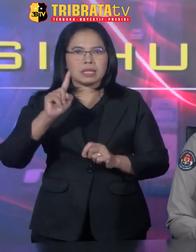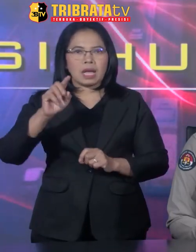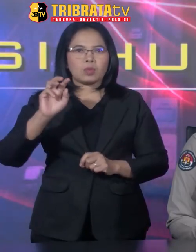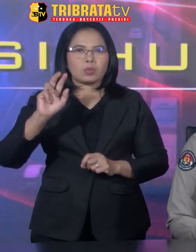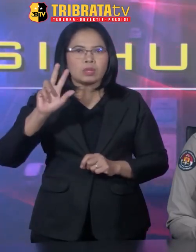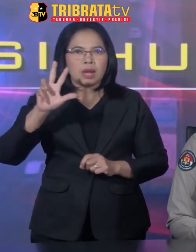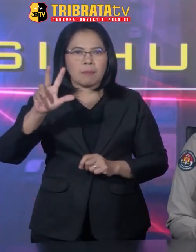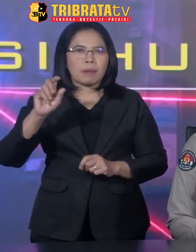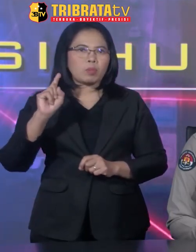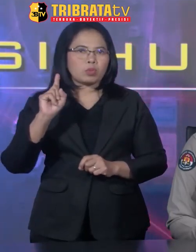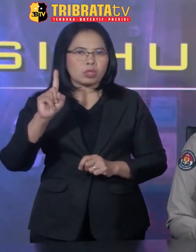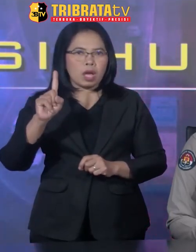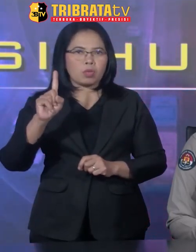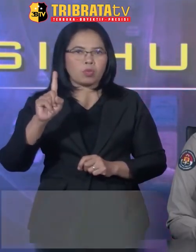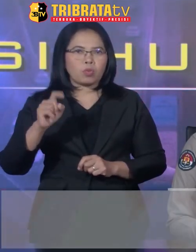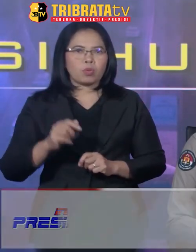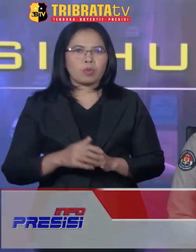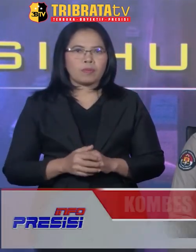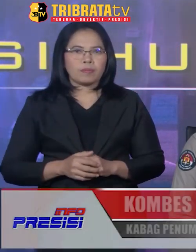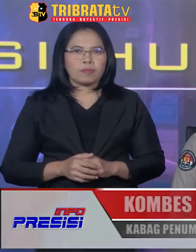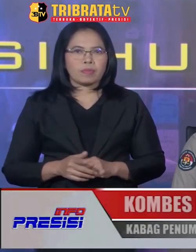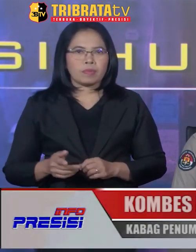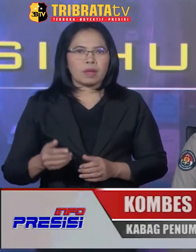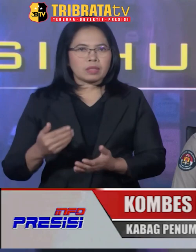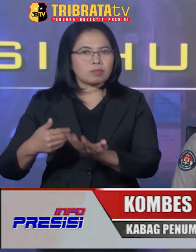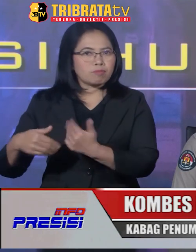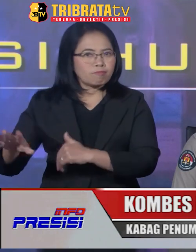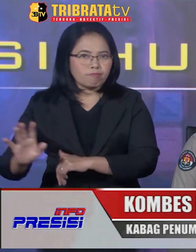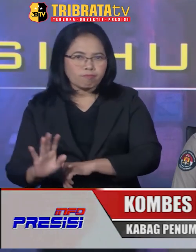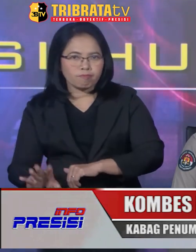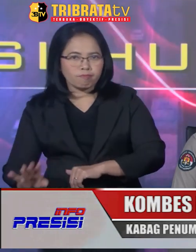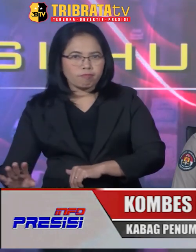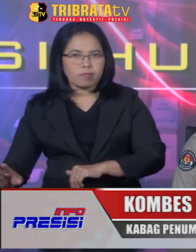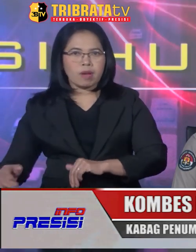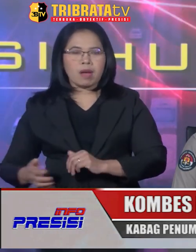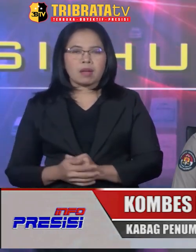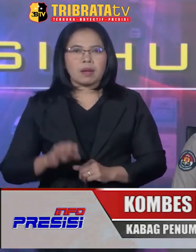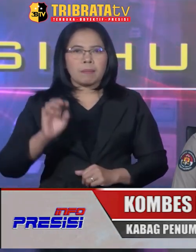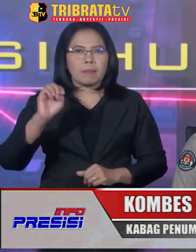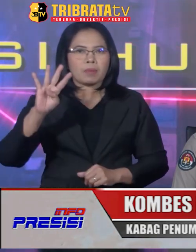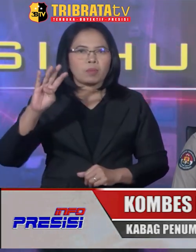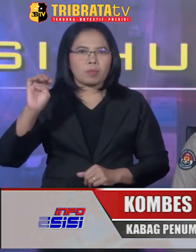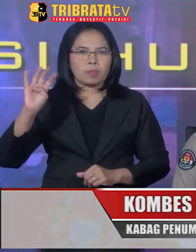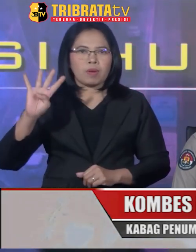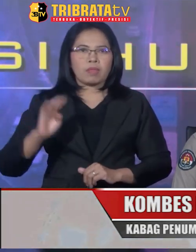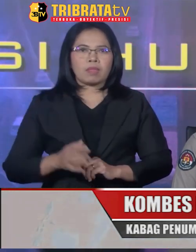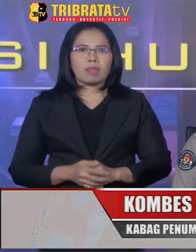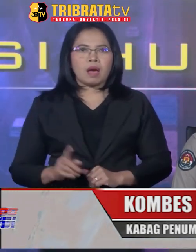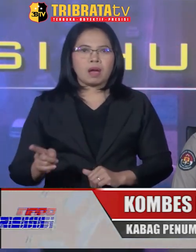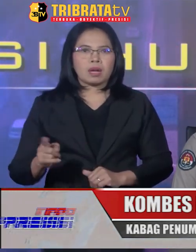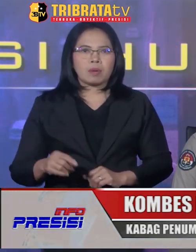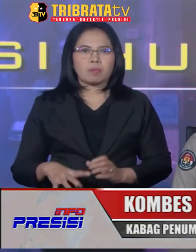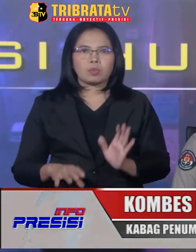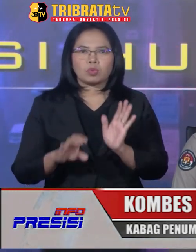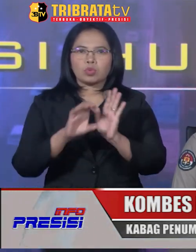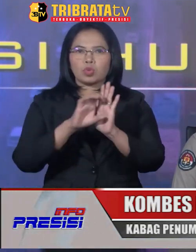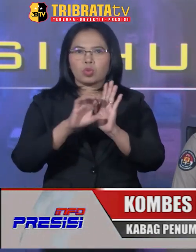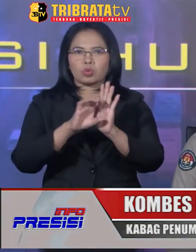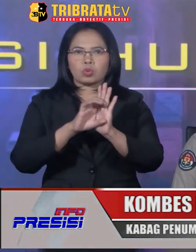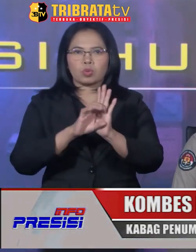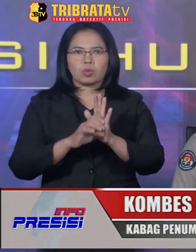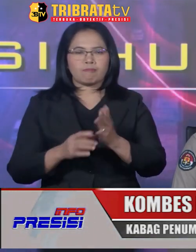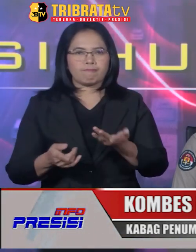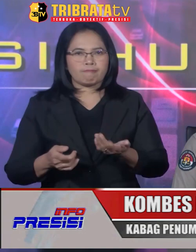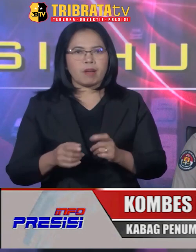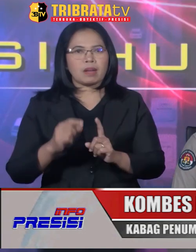181, dan eksploitasi anak sebanyak 44. Ada pun beberapa contoh